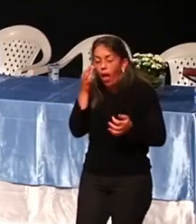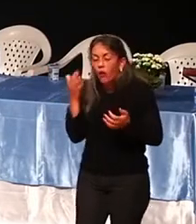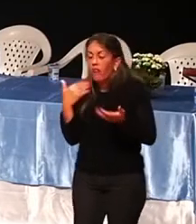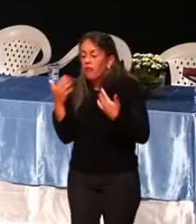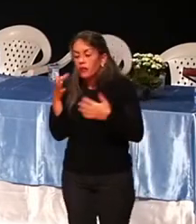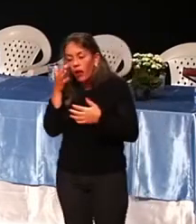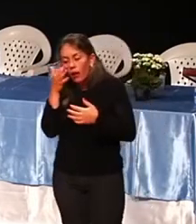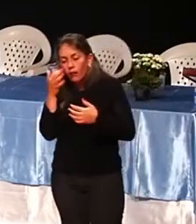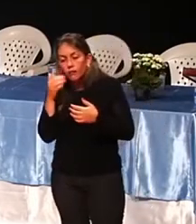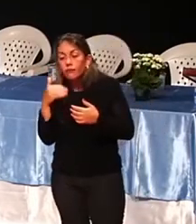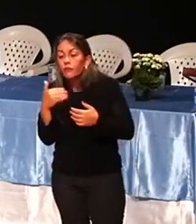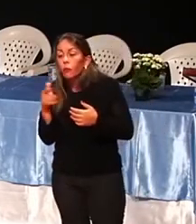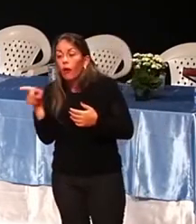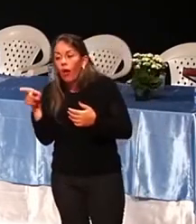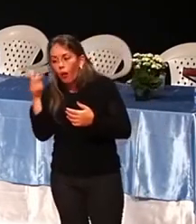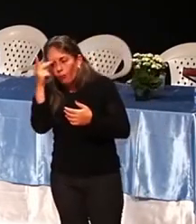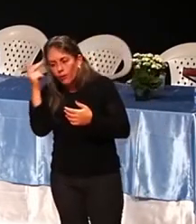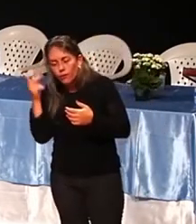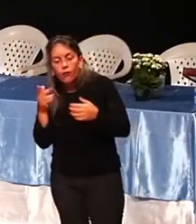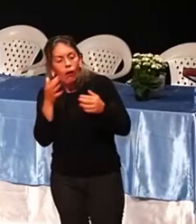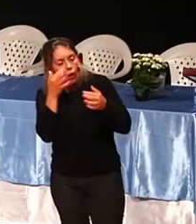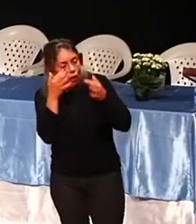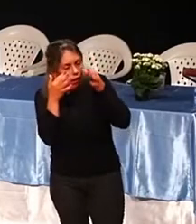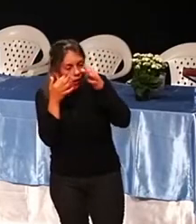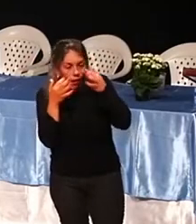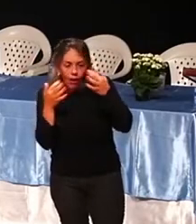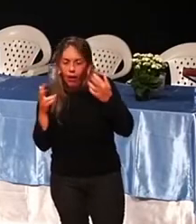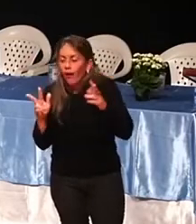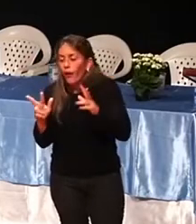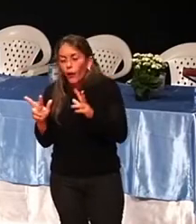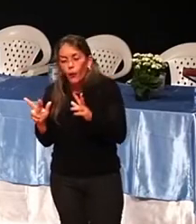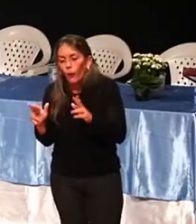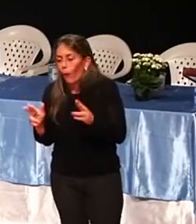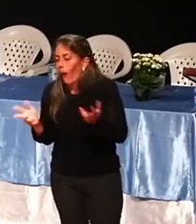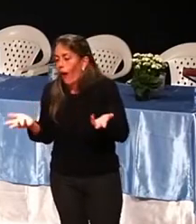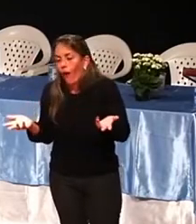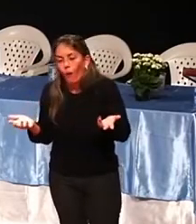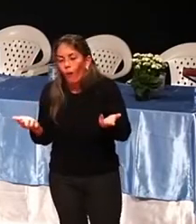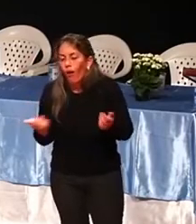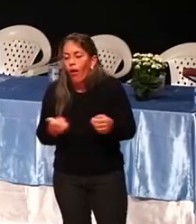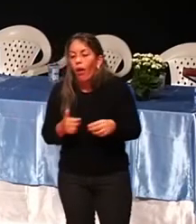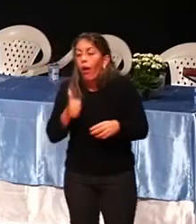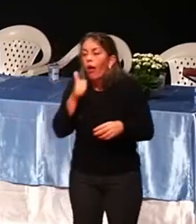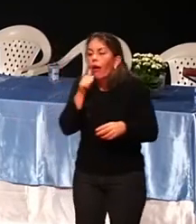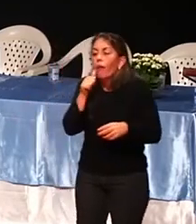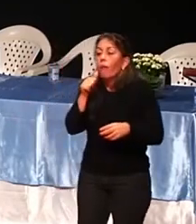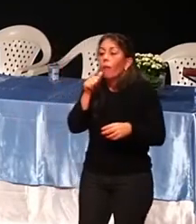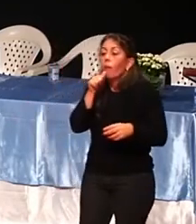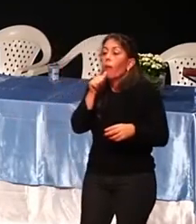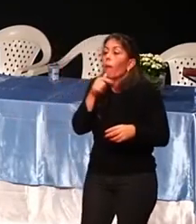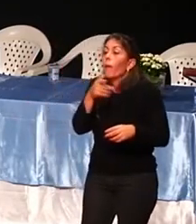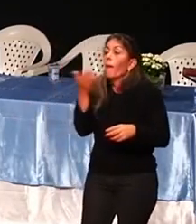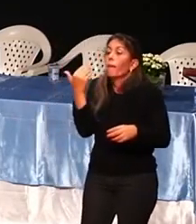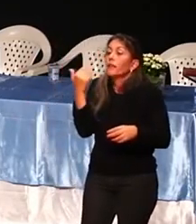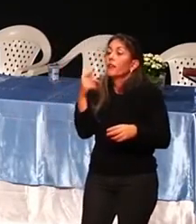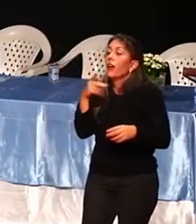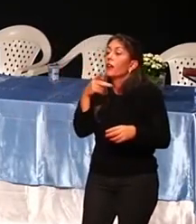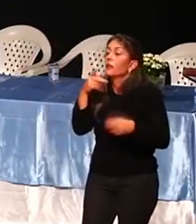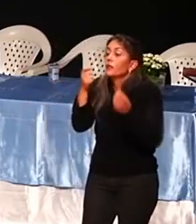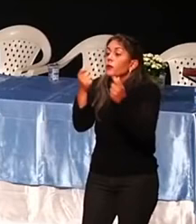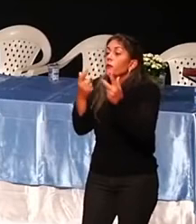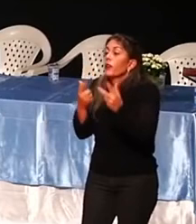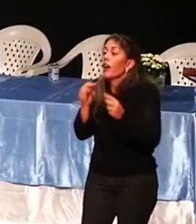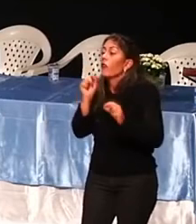Ela também vai limpar o cantinho do olho. Sua mãe falava uma coisa que é verdade, mas ela não sabia que existia o neurônio